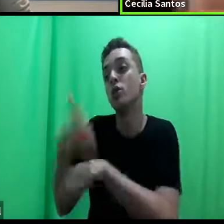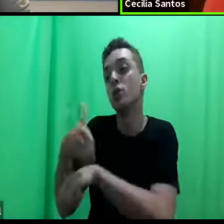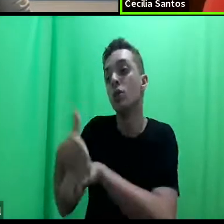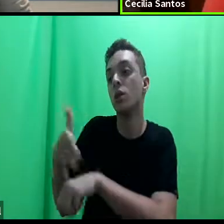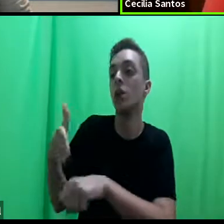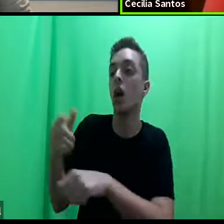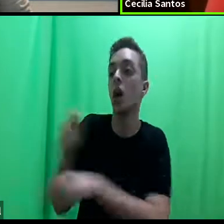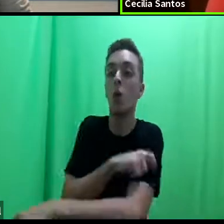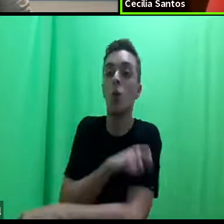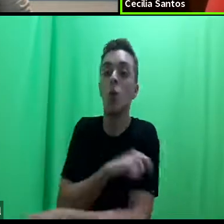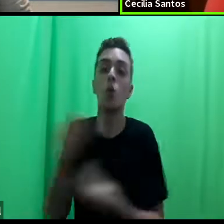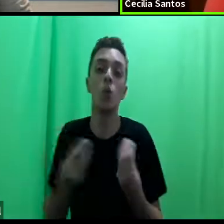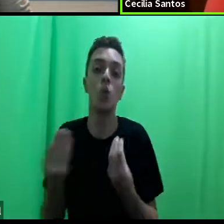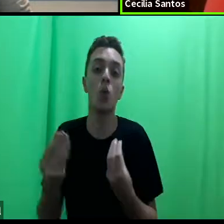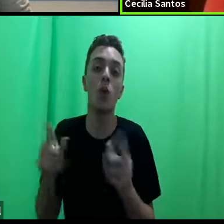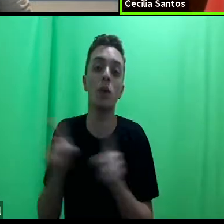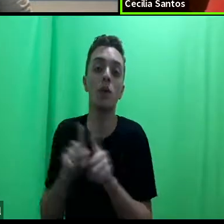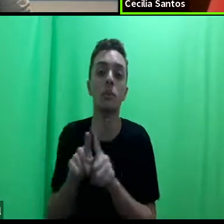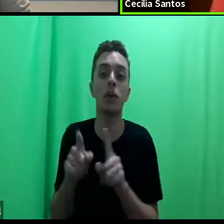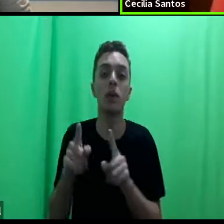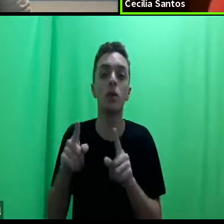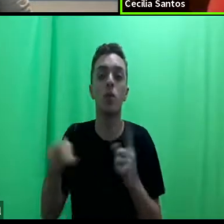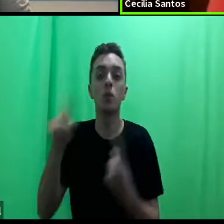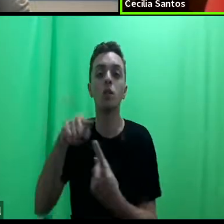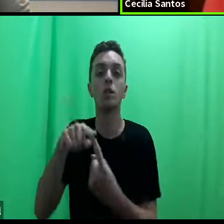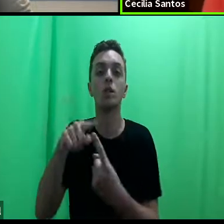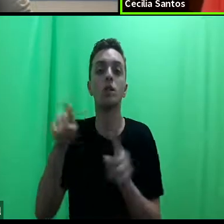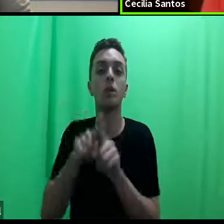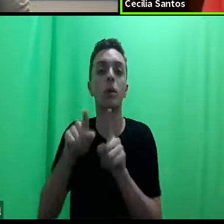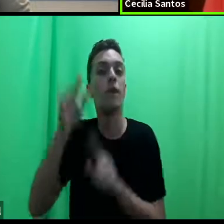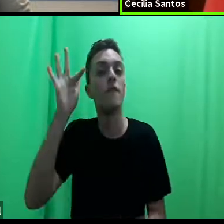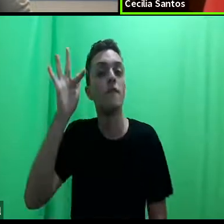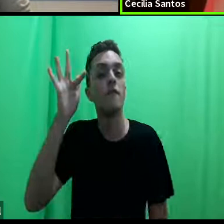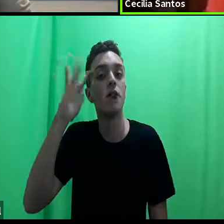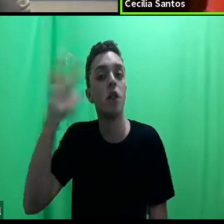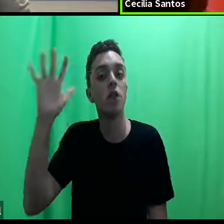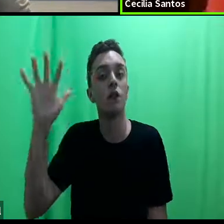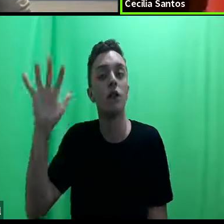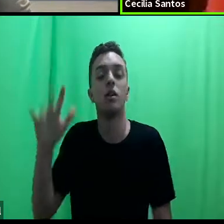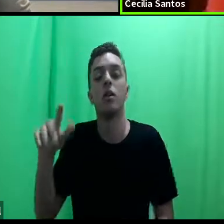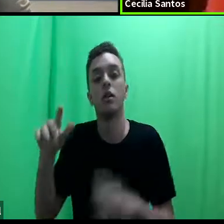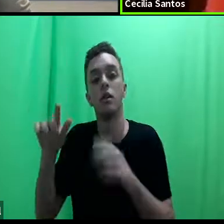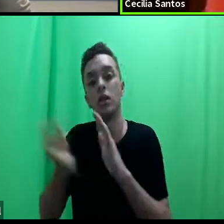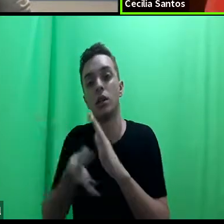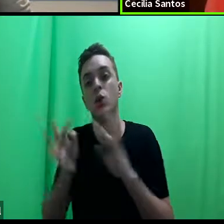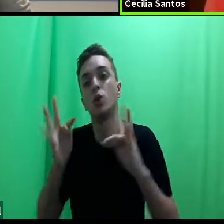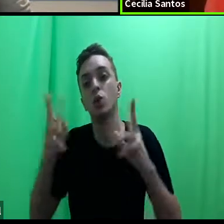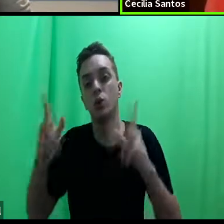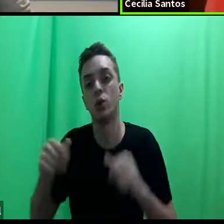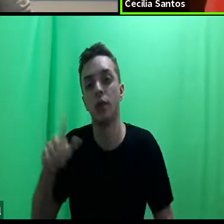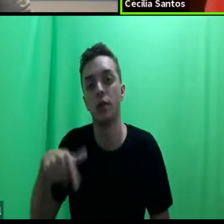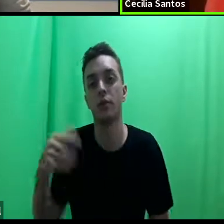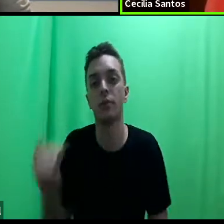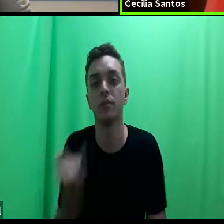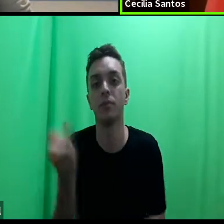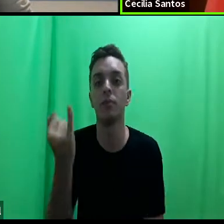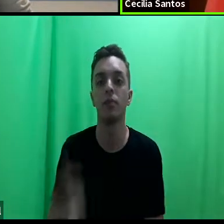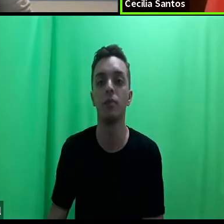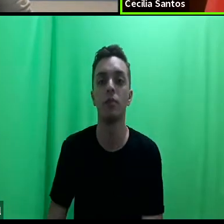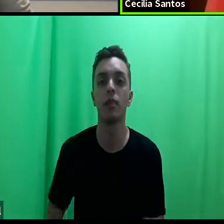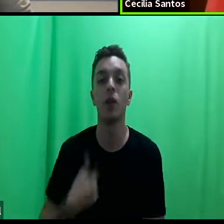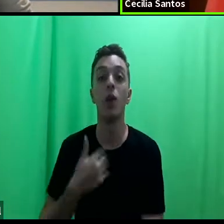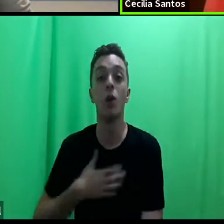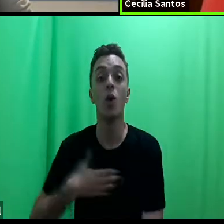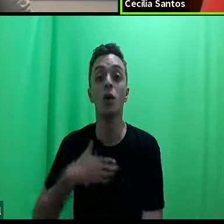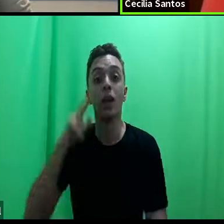os impactos, a filosofia das clínicas, tudo isso eu gostaria de